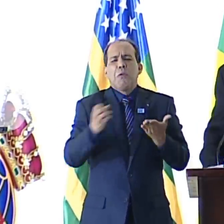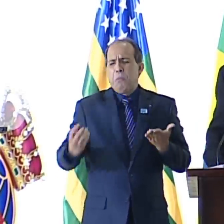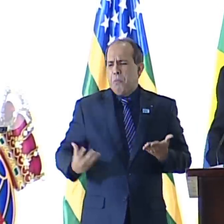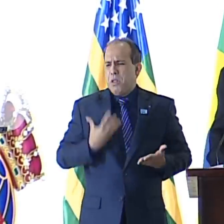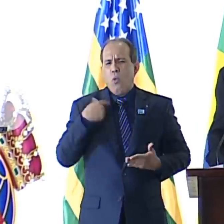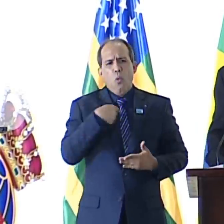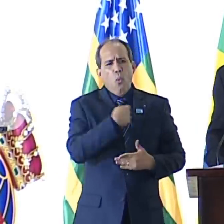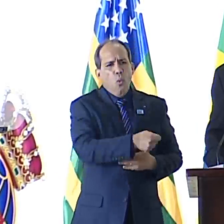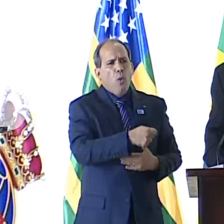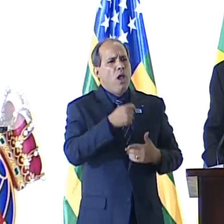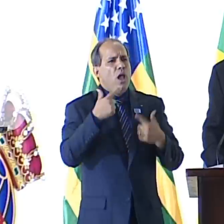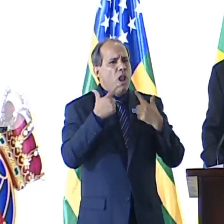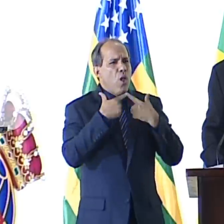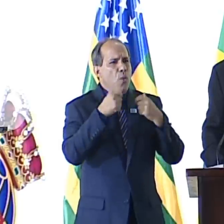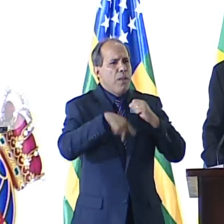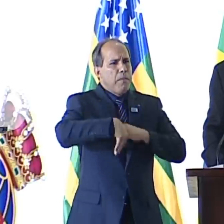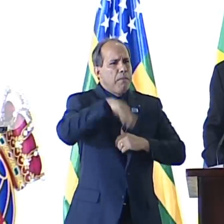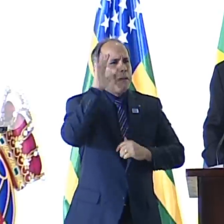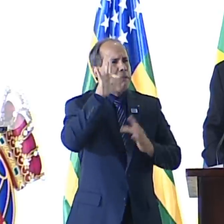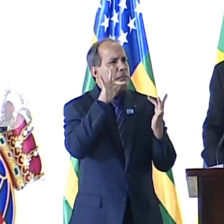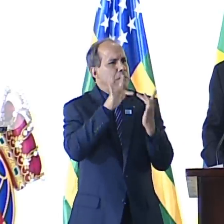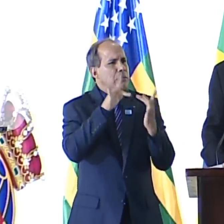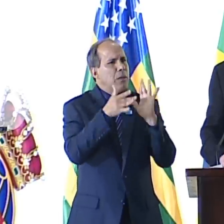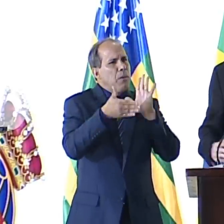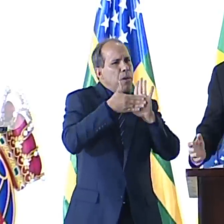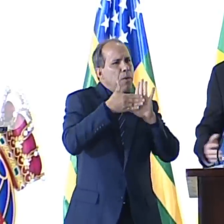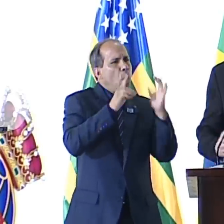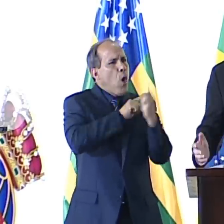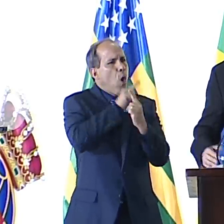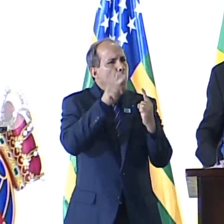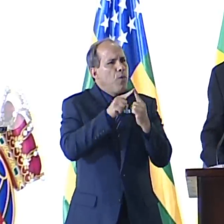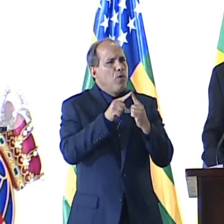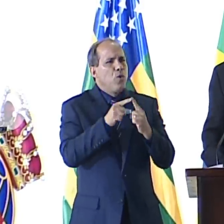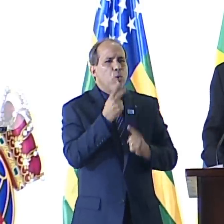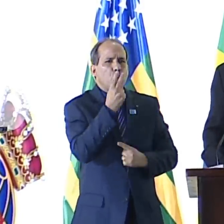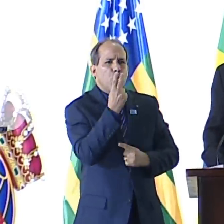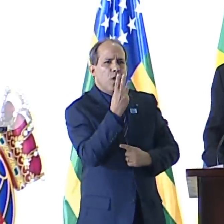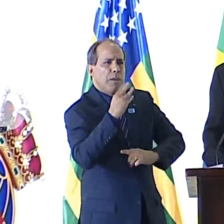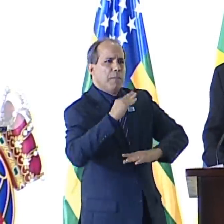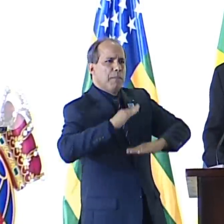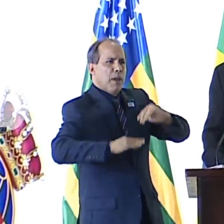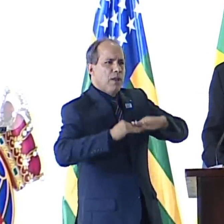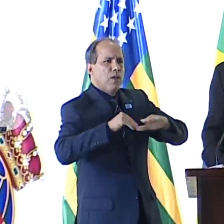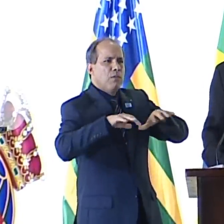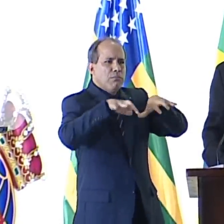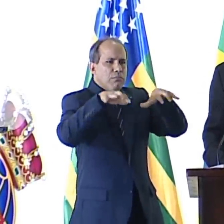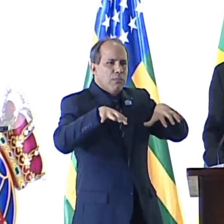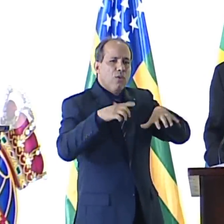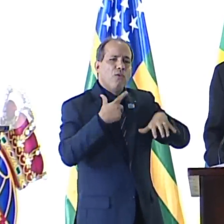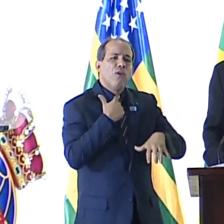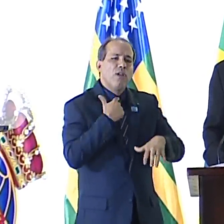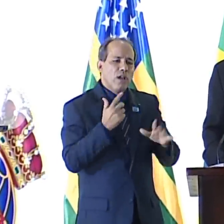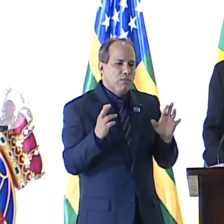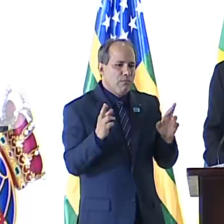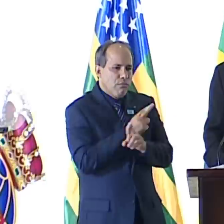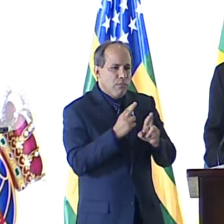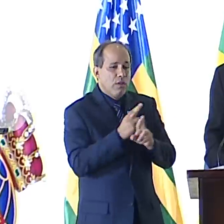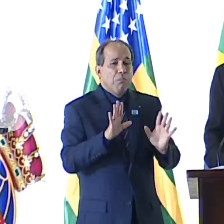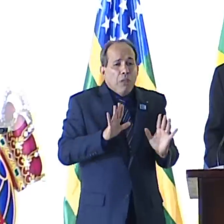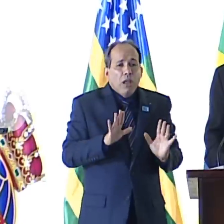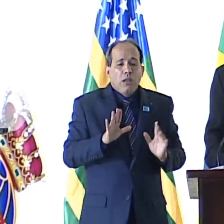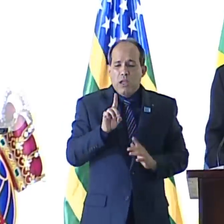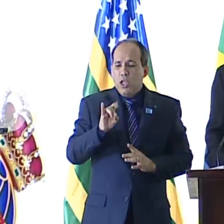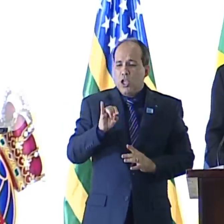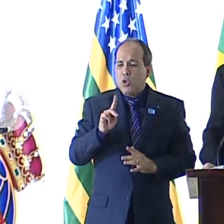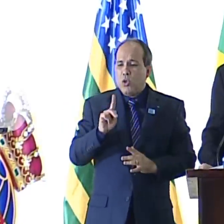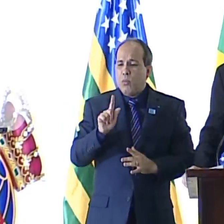linguagem aparece como instrumento para concatenação de propósitos entre duas ou mais partes, com vontades distintas. Na diplomacia